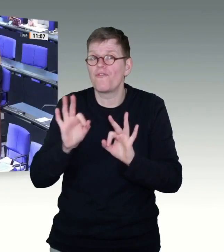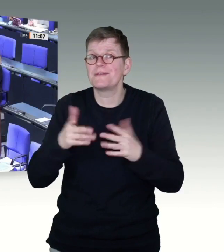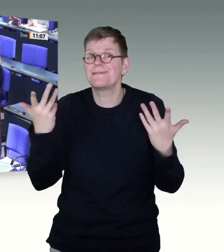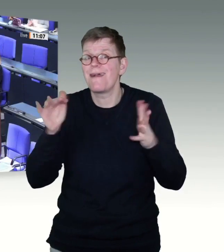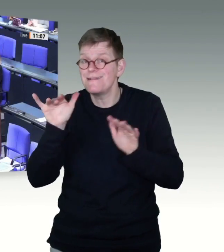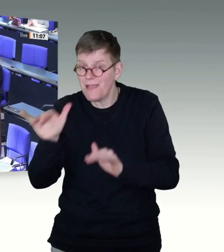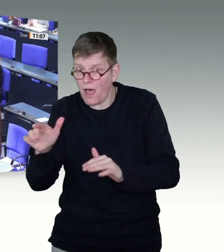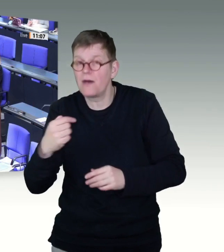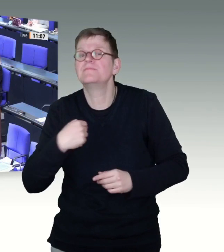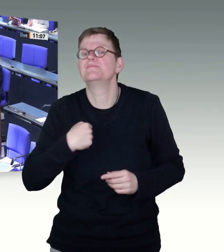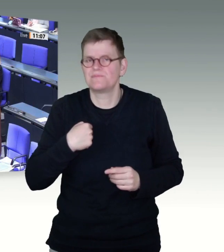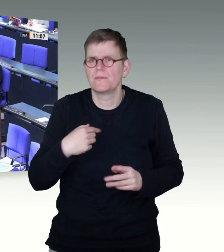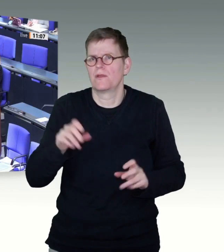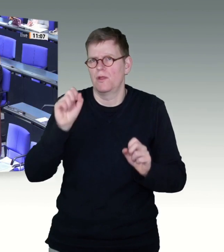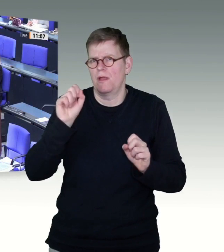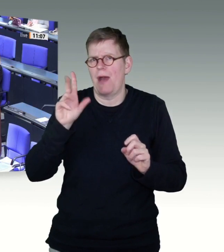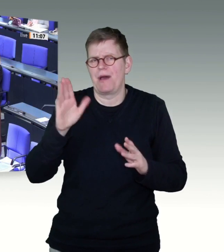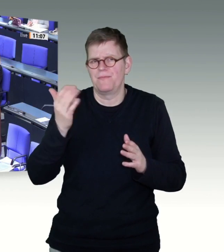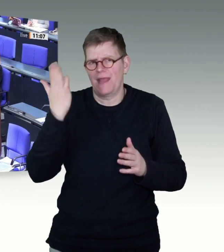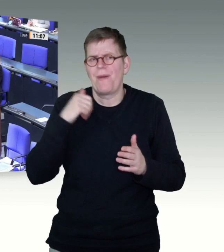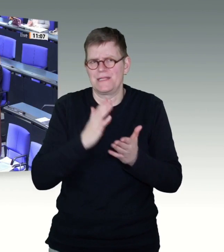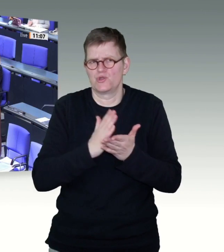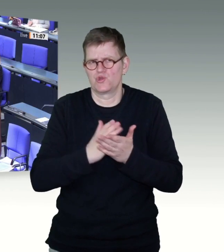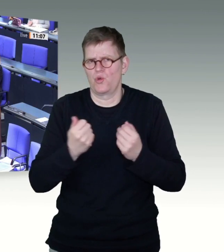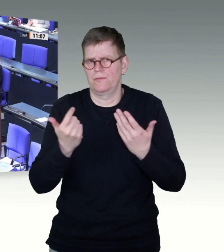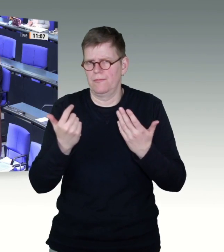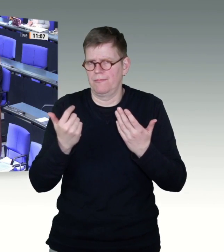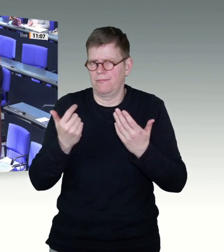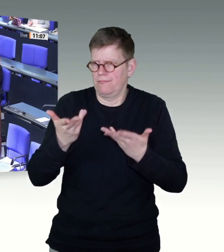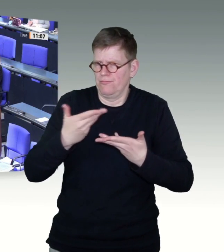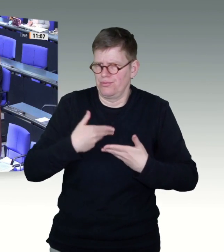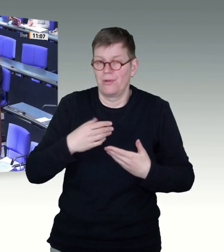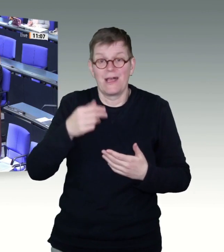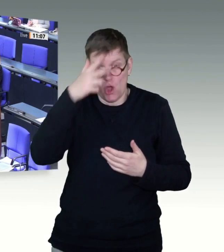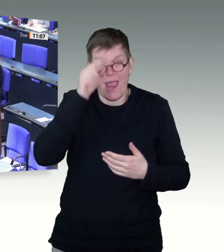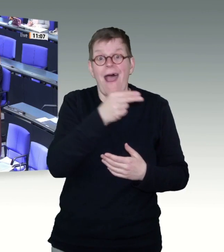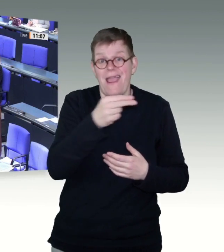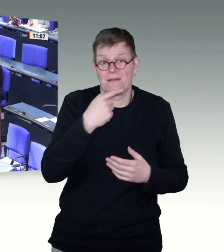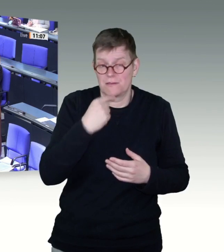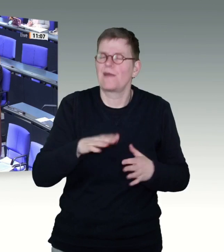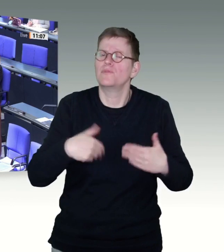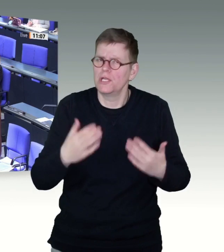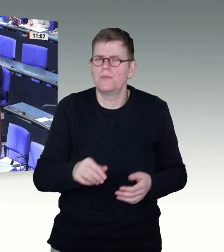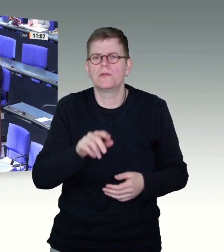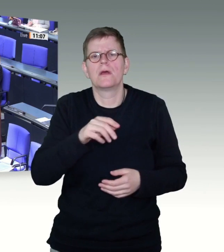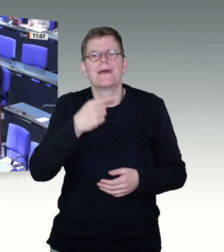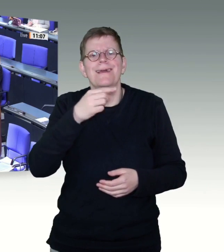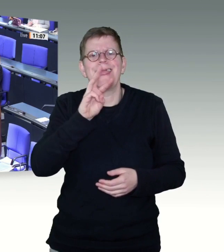sehr komisch. Herr Henke hat es ausgeführt. Es gibt den GMK-Beschluss, der einstimmig gewesen ist.